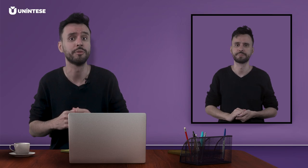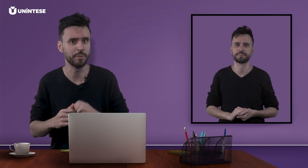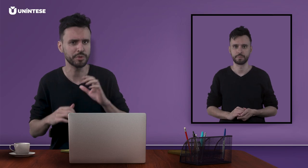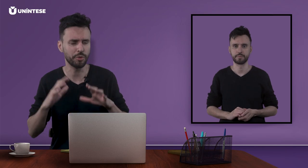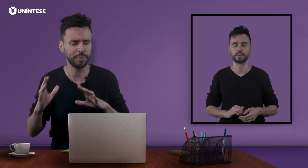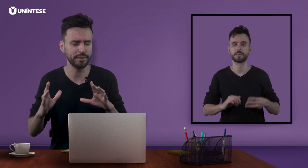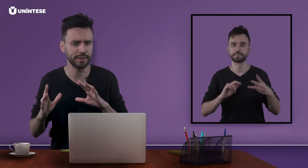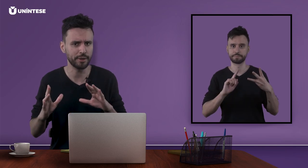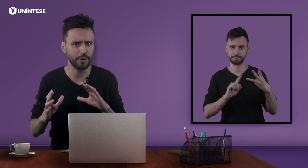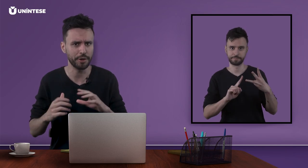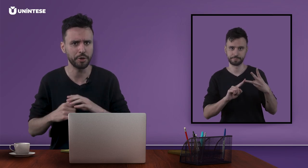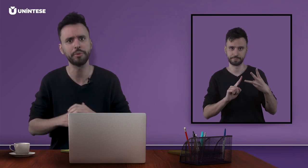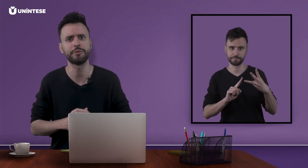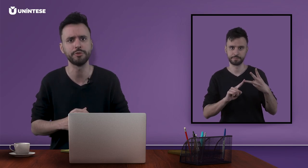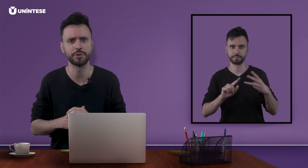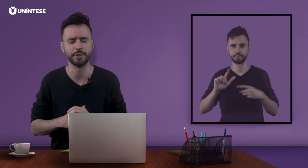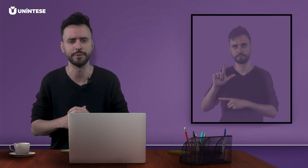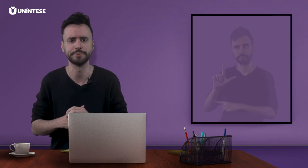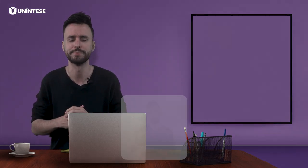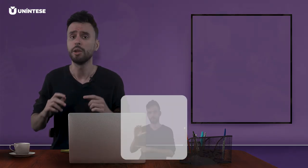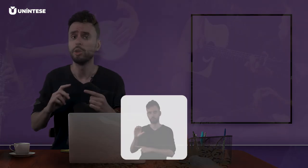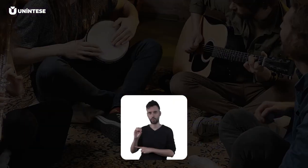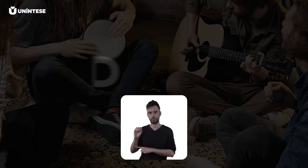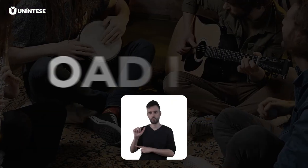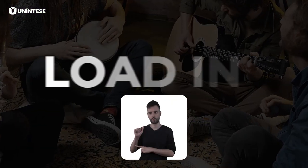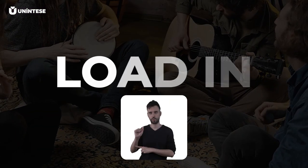Vamos compreender agora como que funciona. Loading.